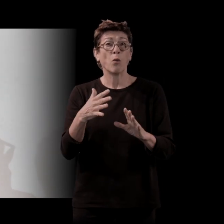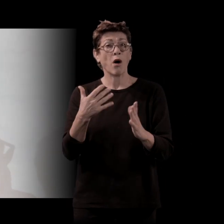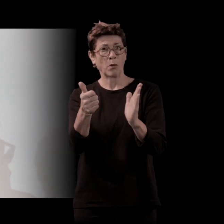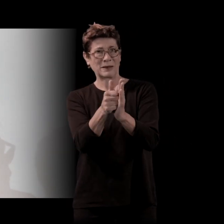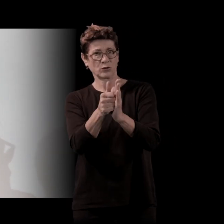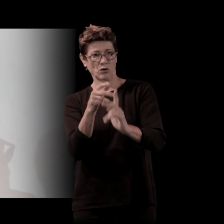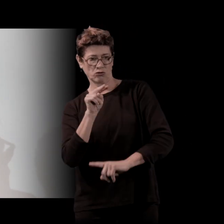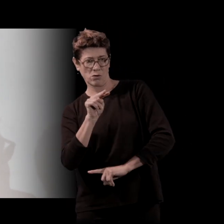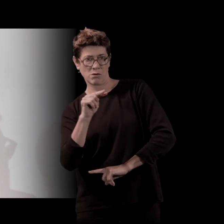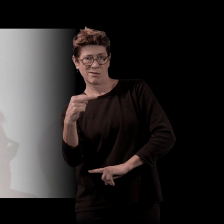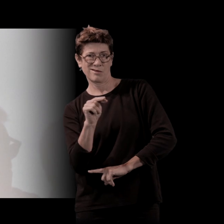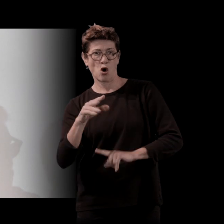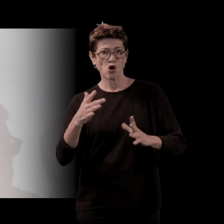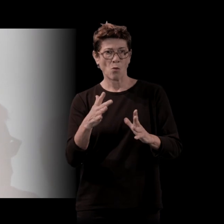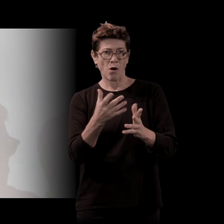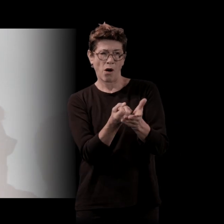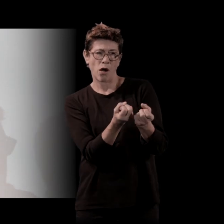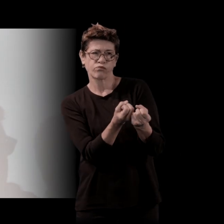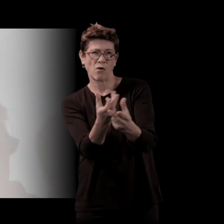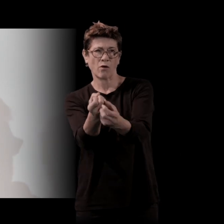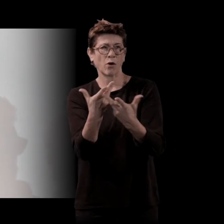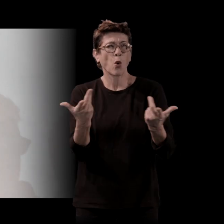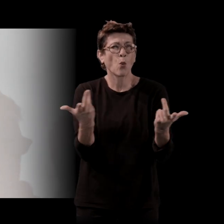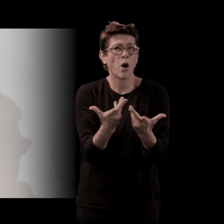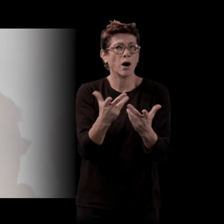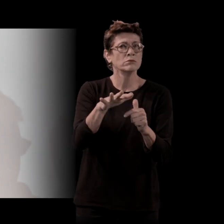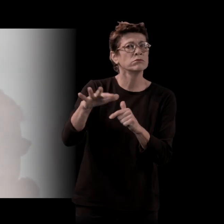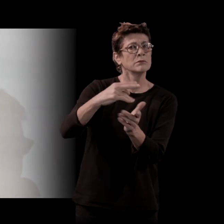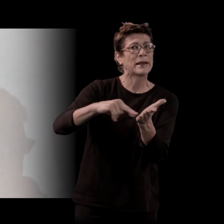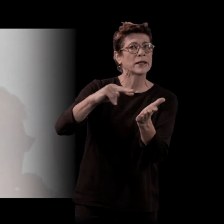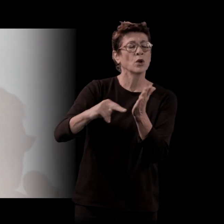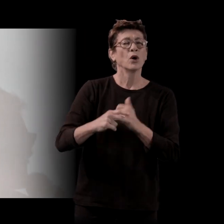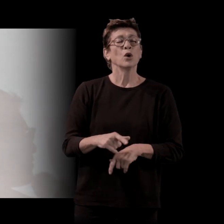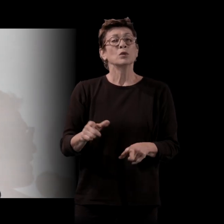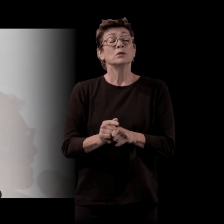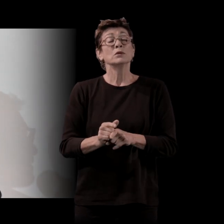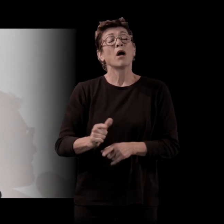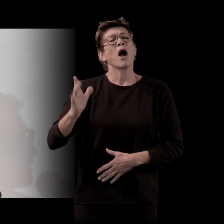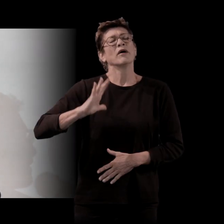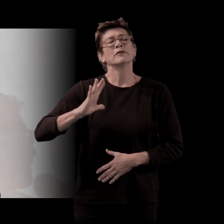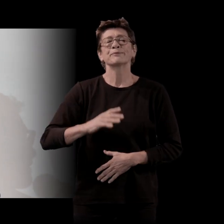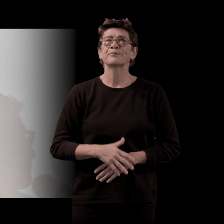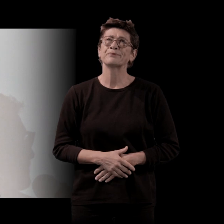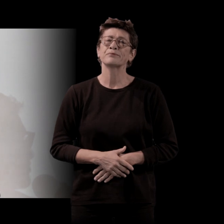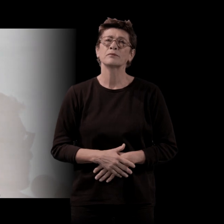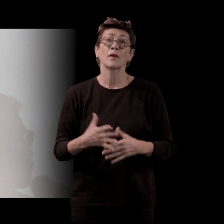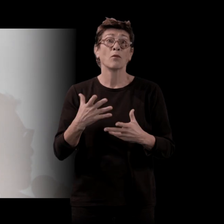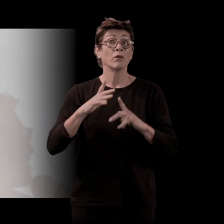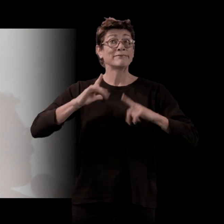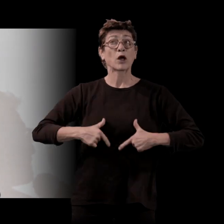produire ? Et puis, longtemps, moi, j'ai voulu écrire comme l'école me l'avait appris. Et puis, après, j'ai beaucoup copié aussi.